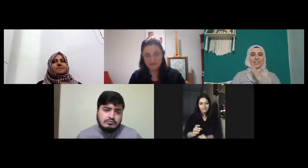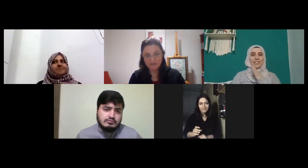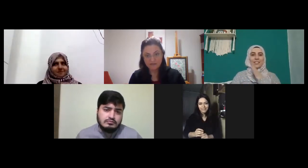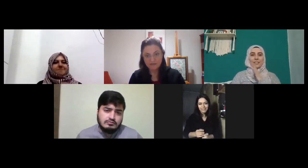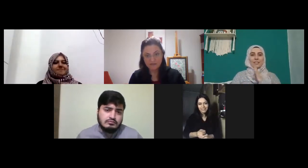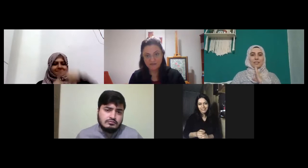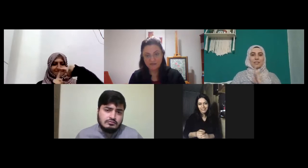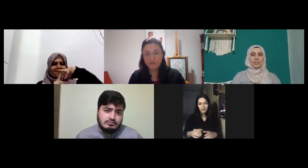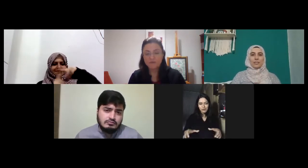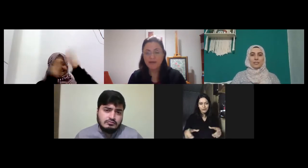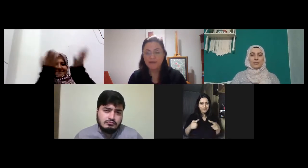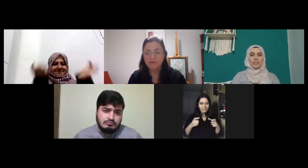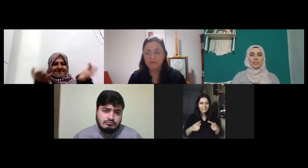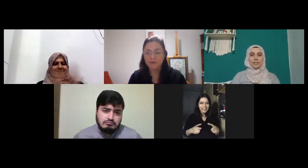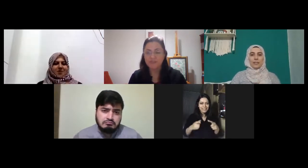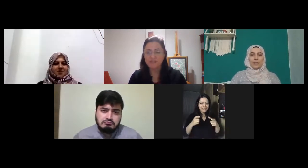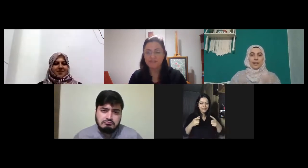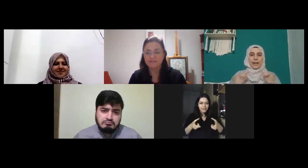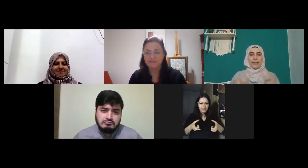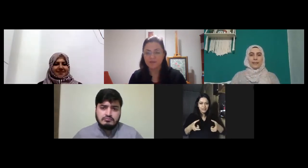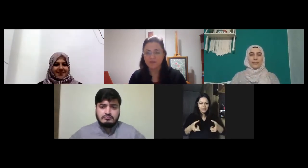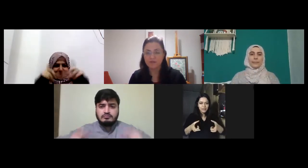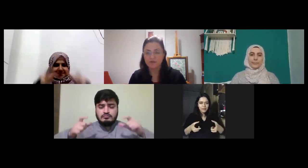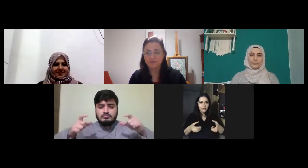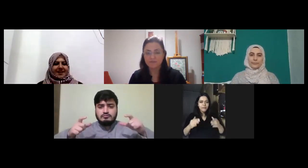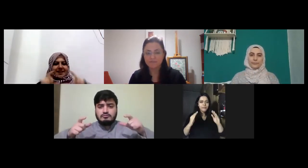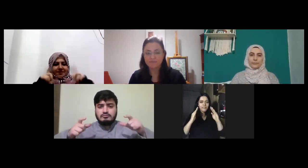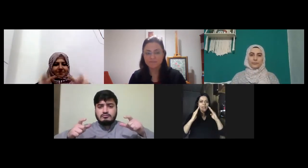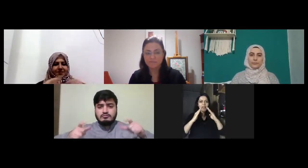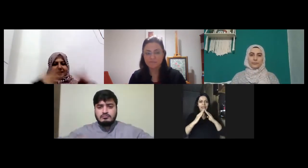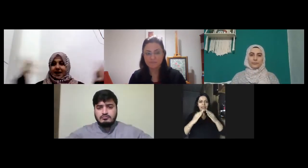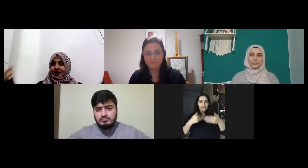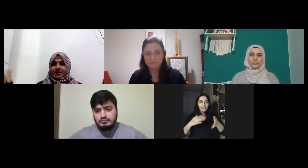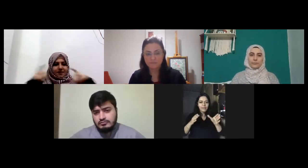oldu mu yer mesela evdeyim